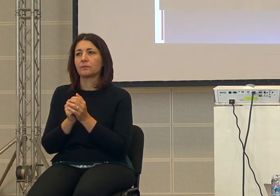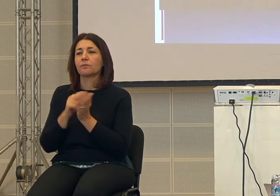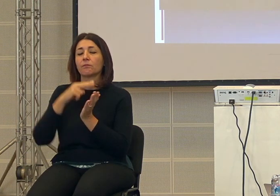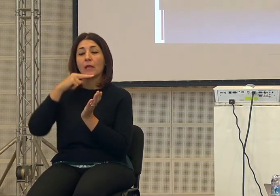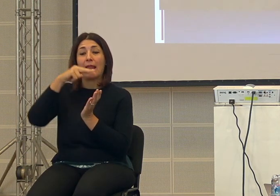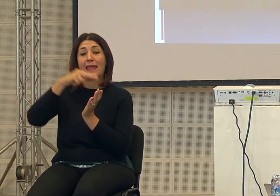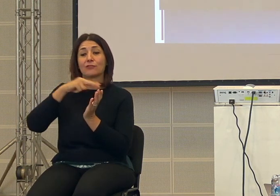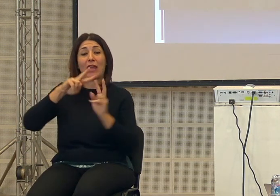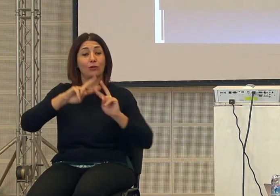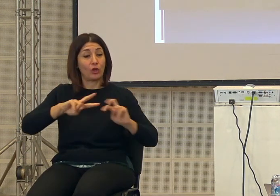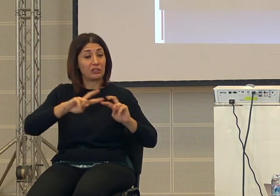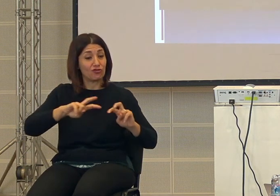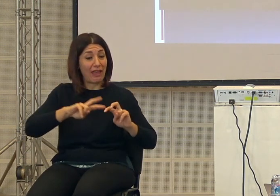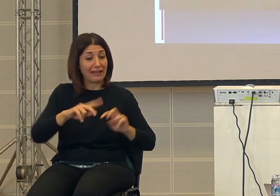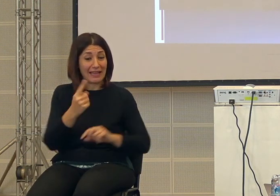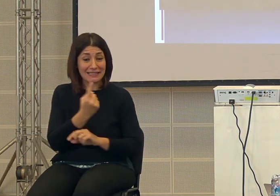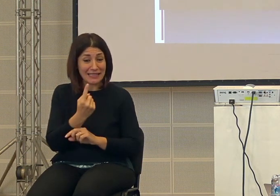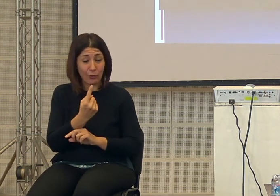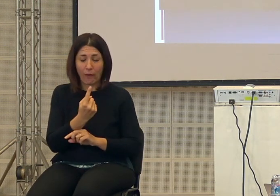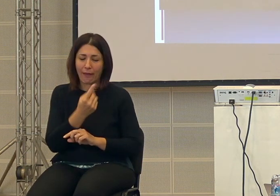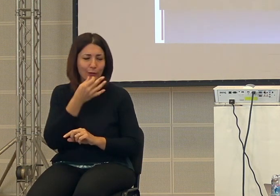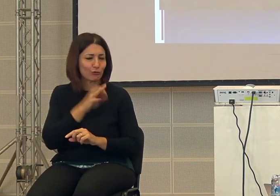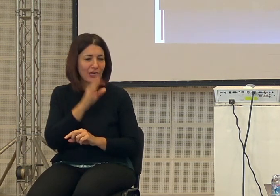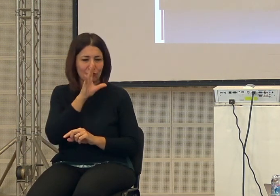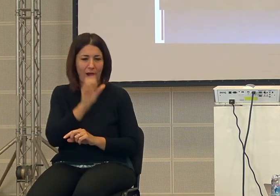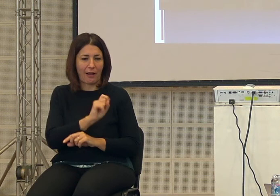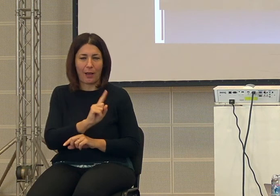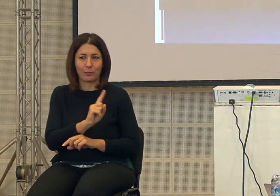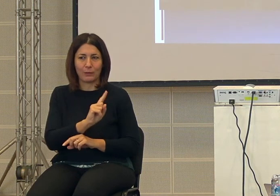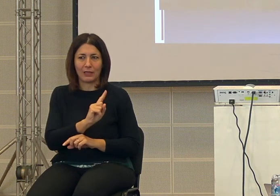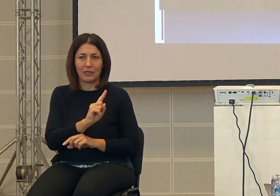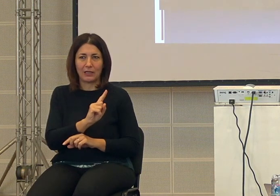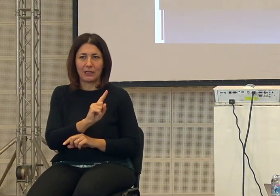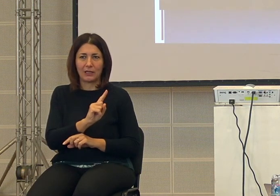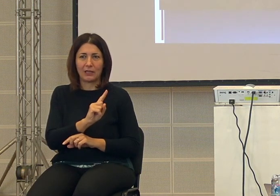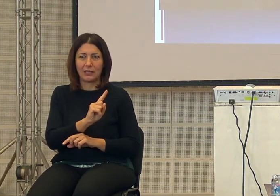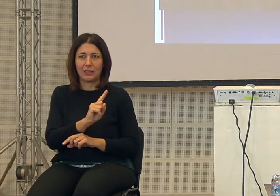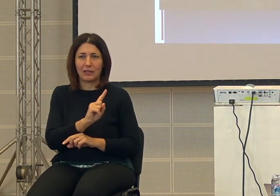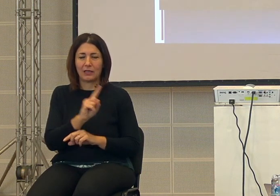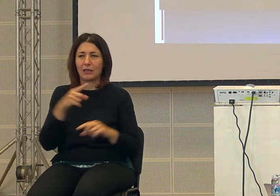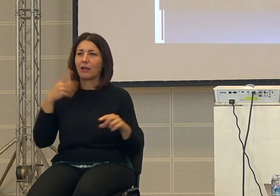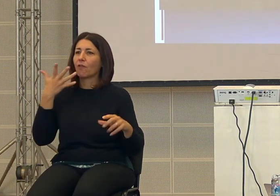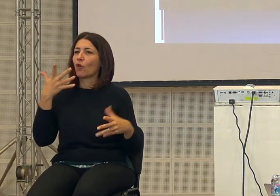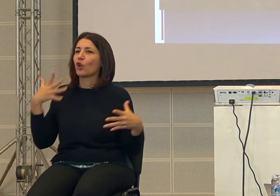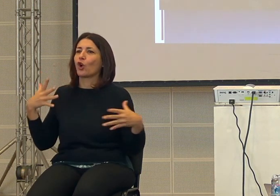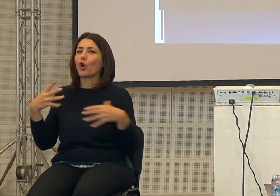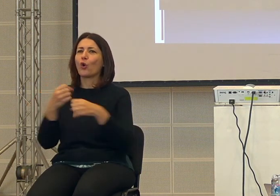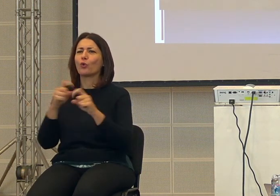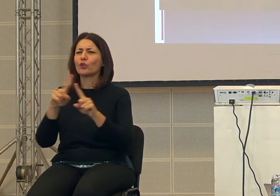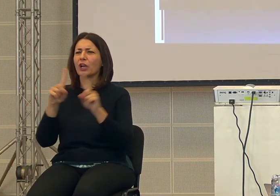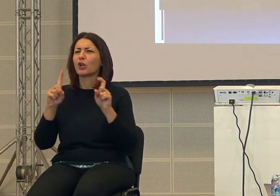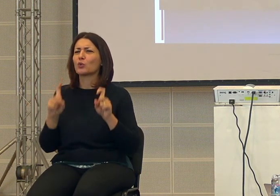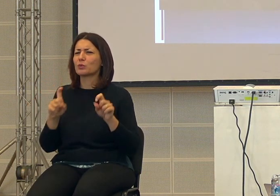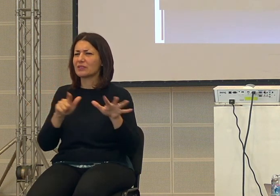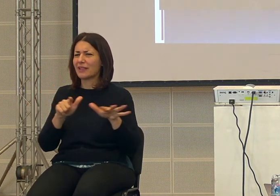singole non si riesce ad avere come dire concludo come quei quiz della settimana